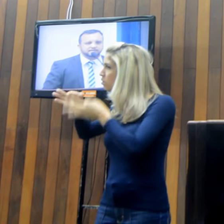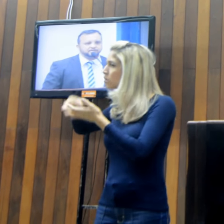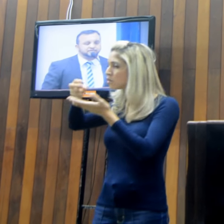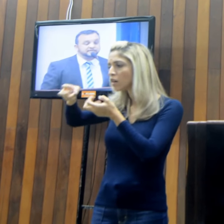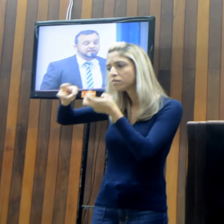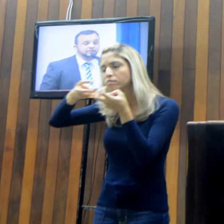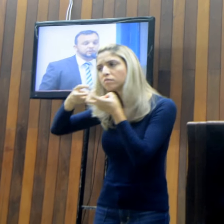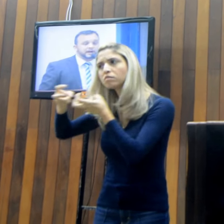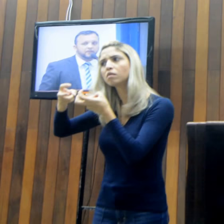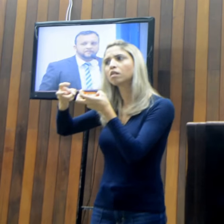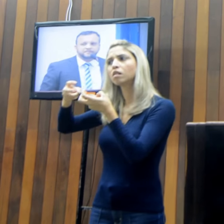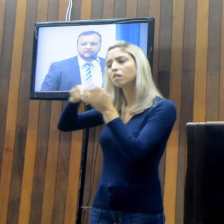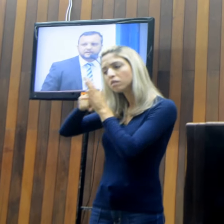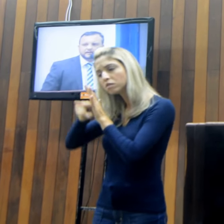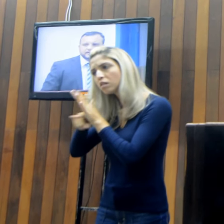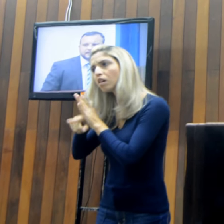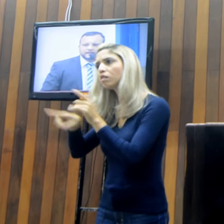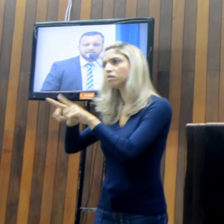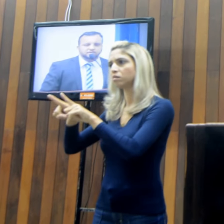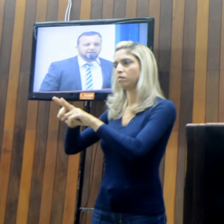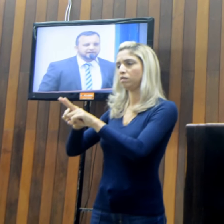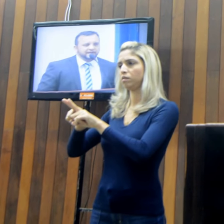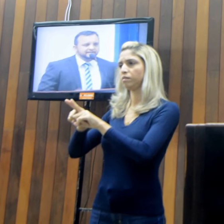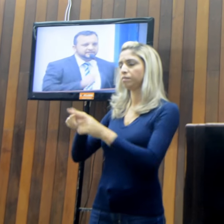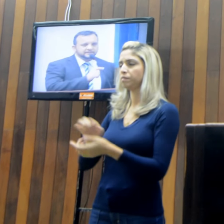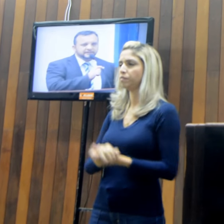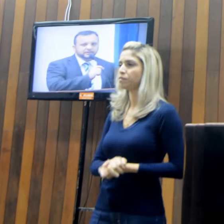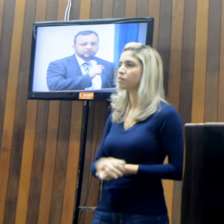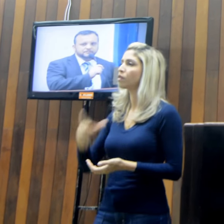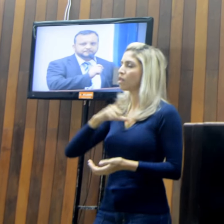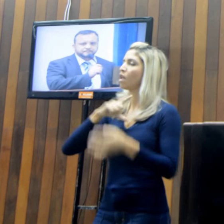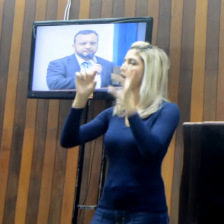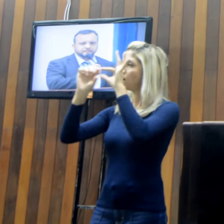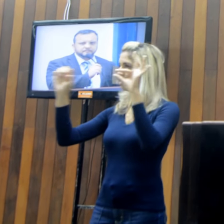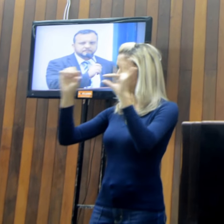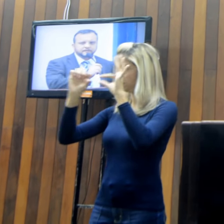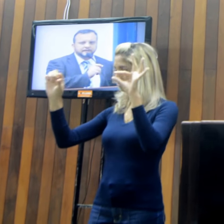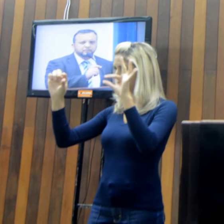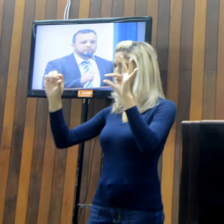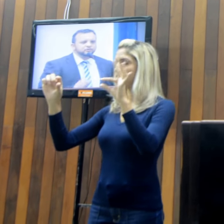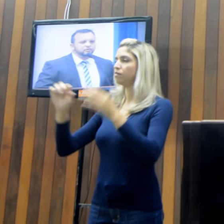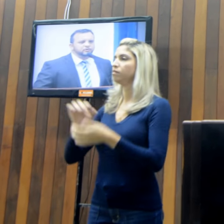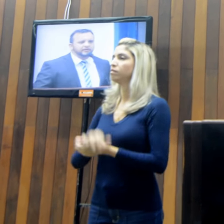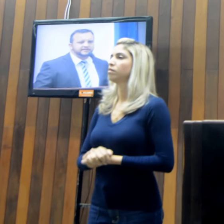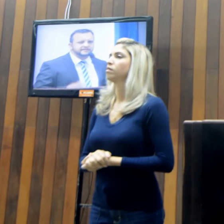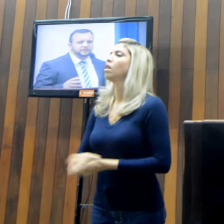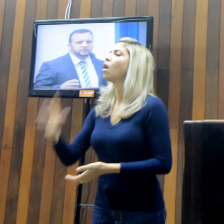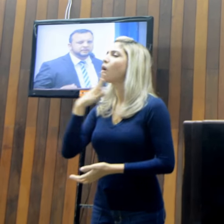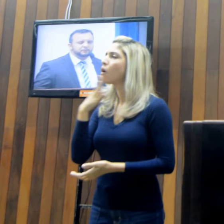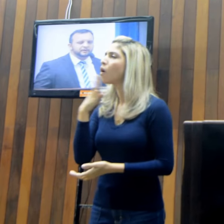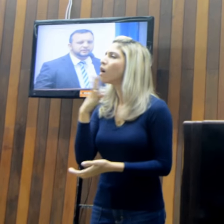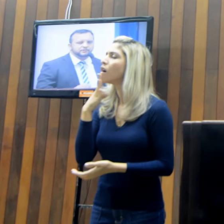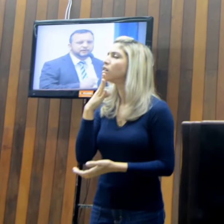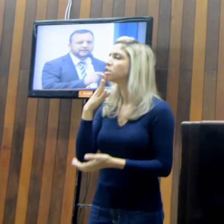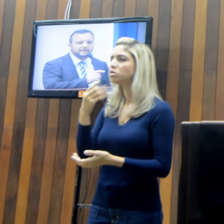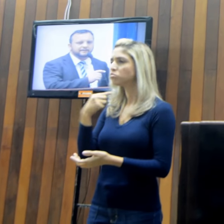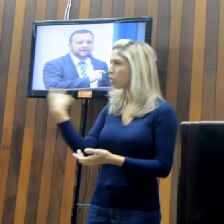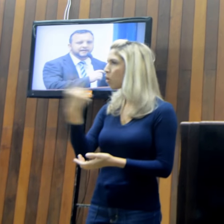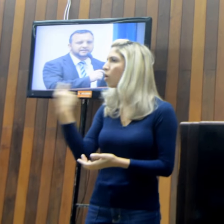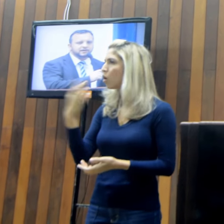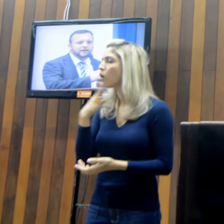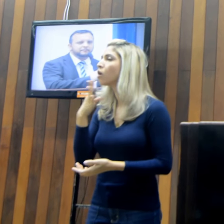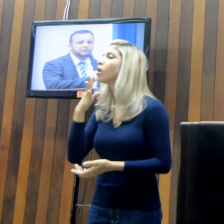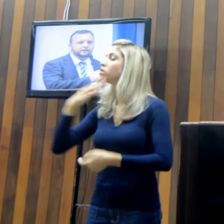mas a justiça eleitoral. Existe uma frase, vereador, que é muito conhecida no meio político, que na